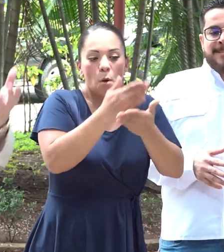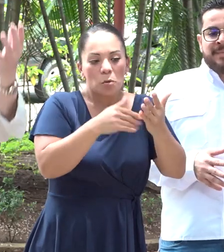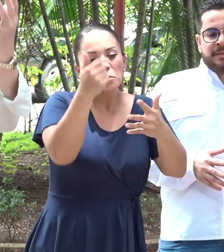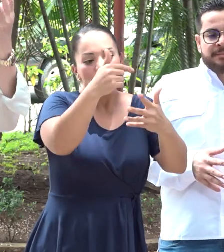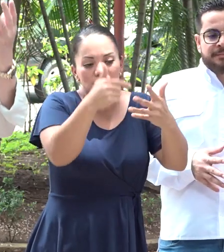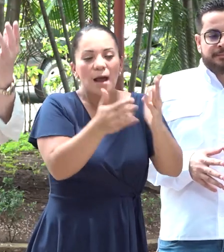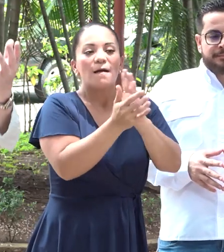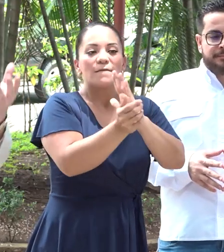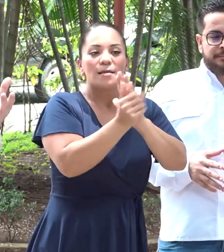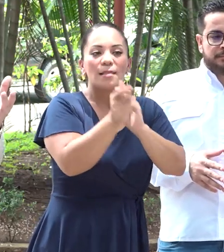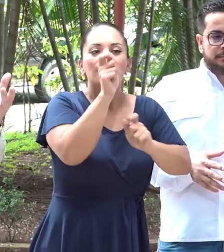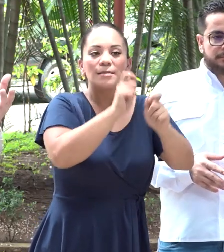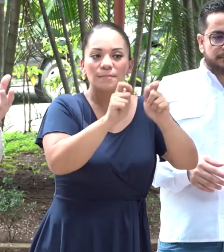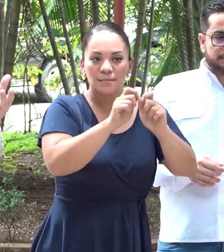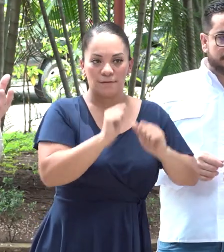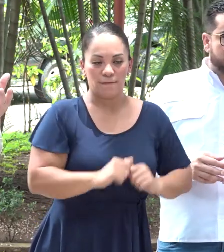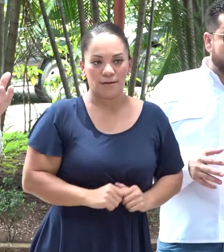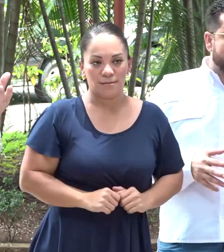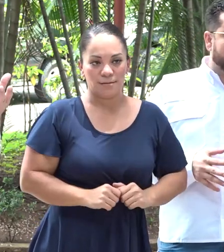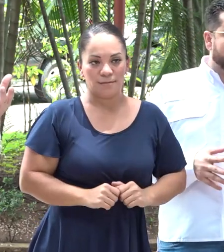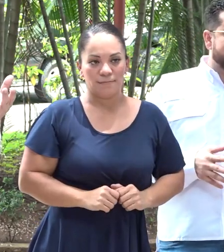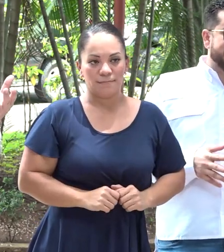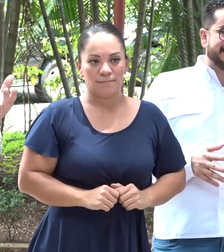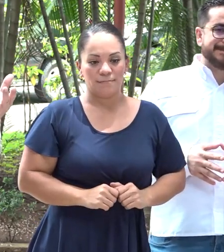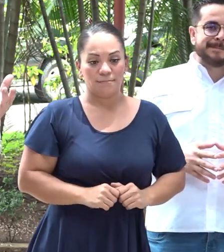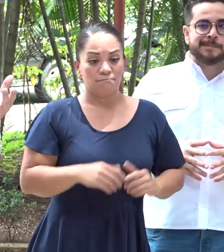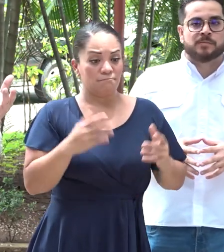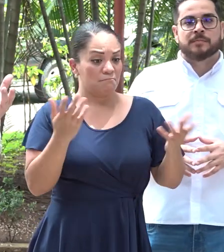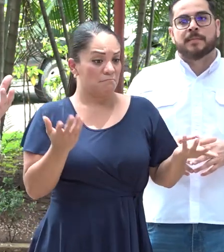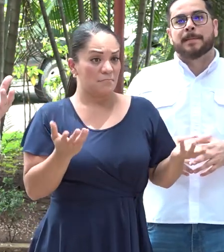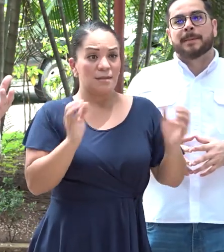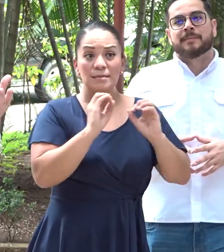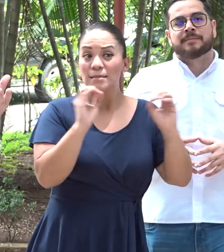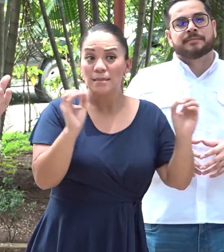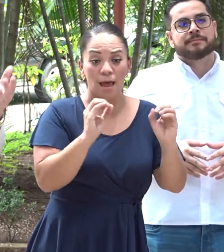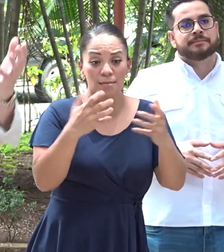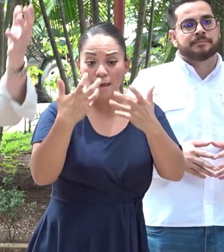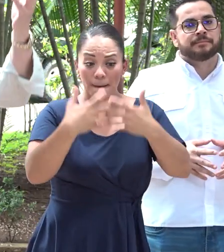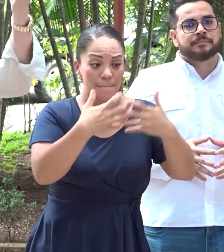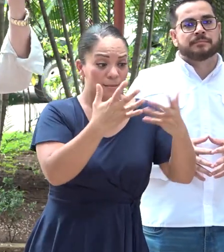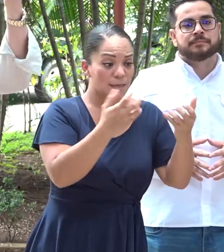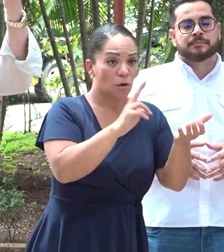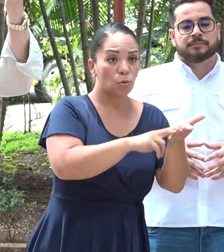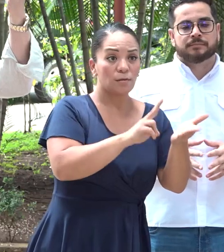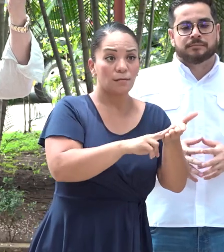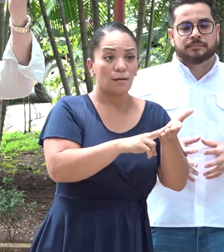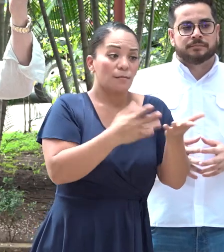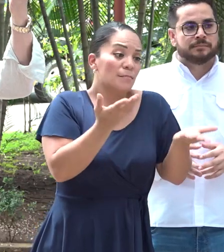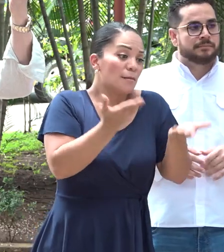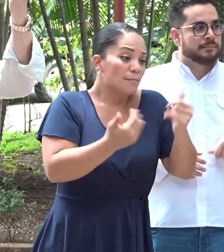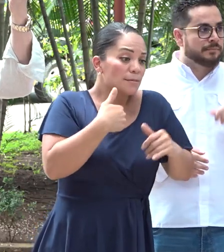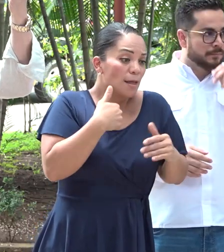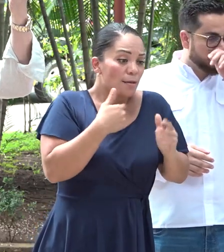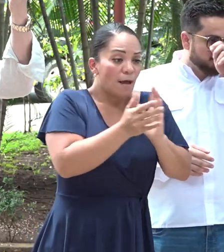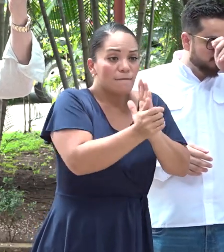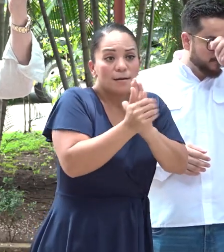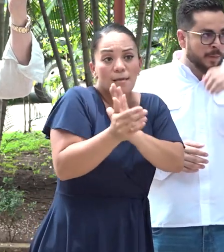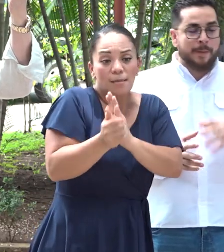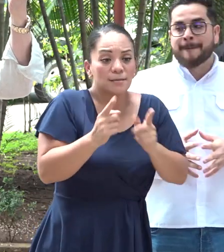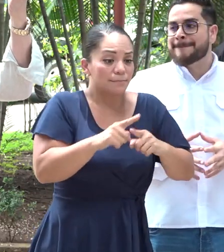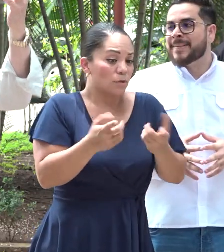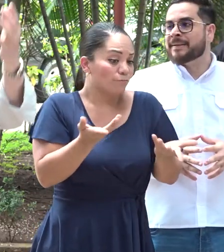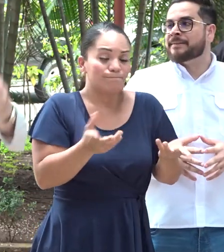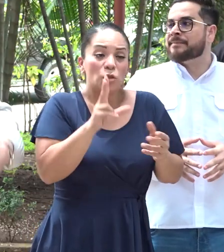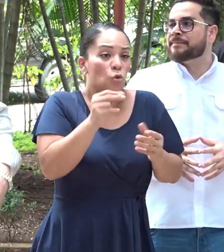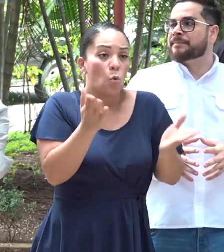habilidades específicas. Si no hay nadie queriendo contratar, por más que haya habilidades, no va haber